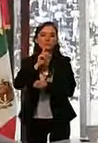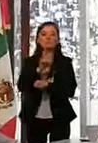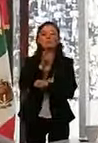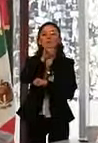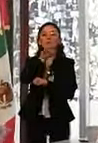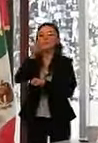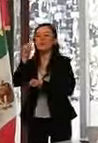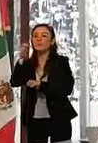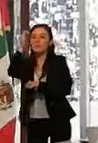presentes